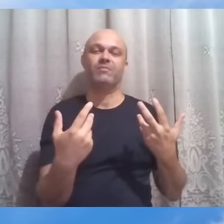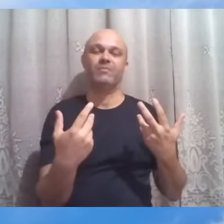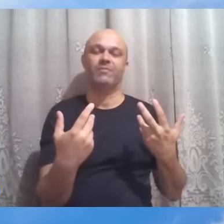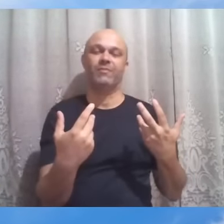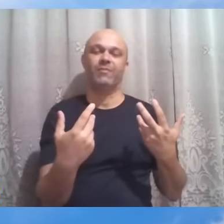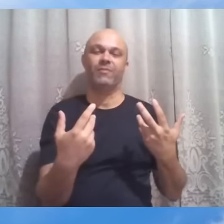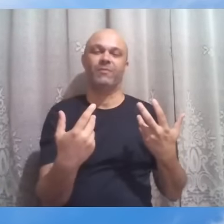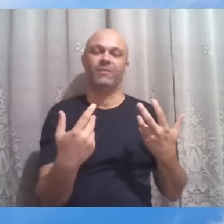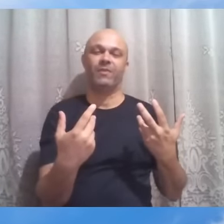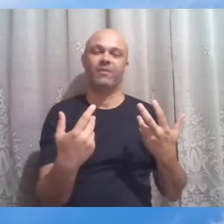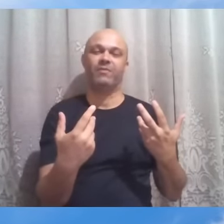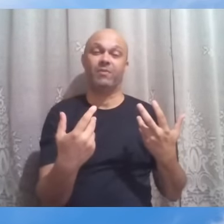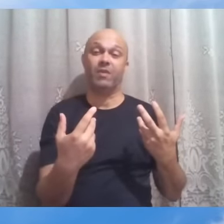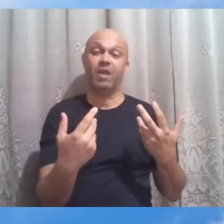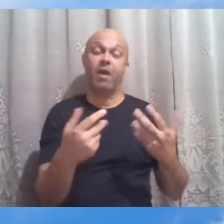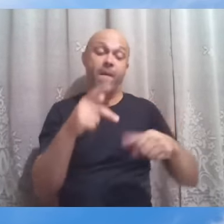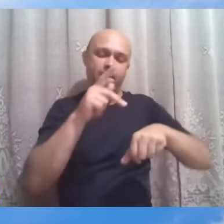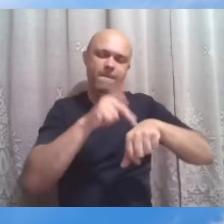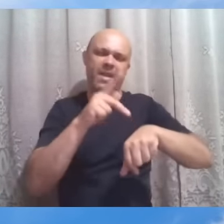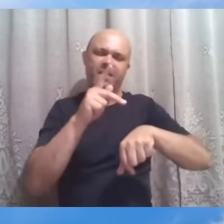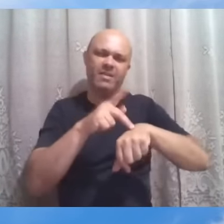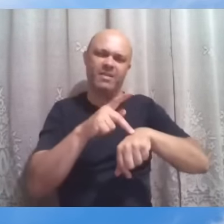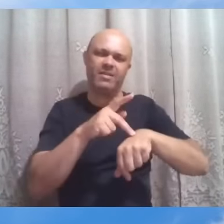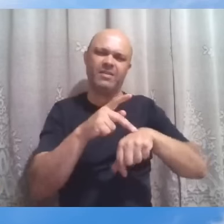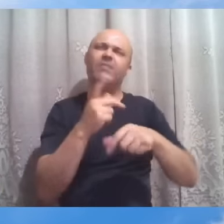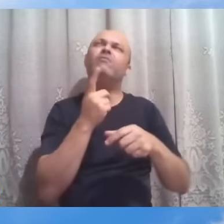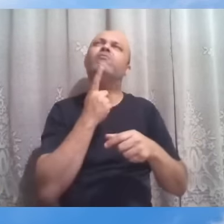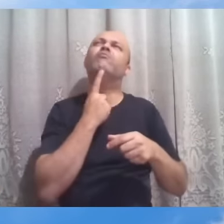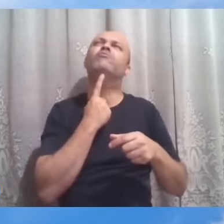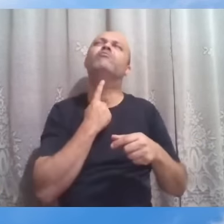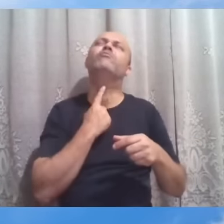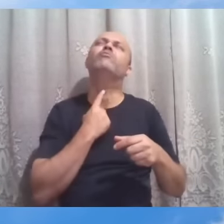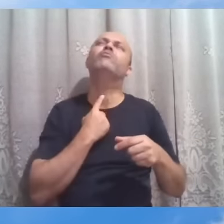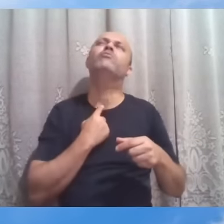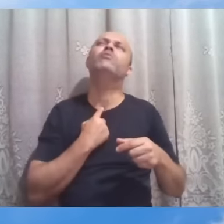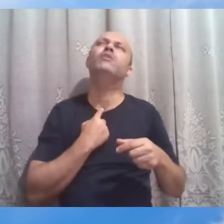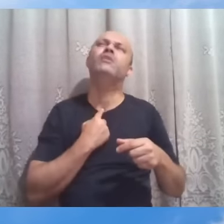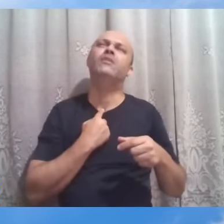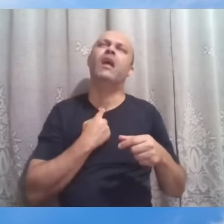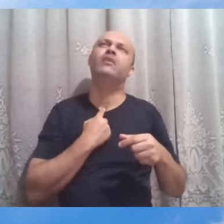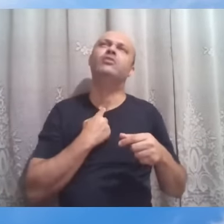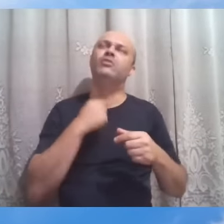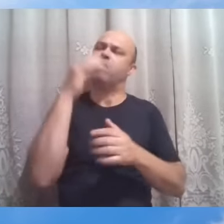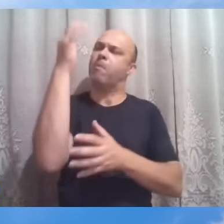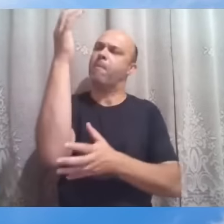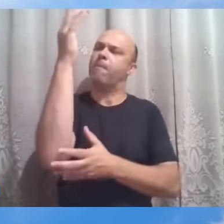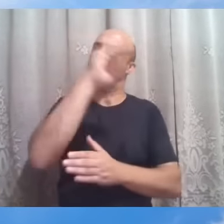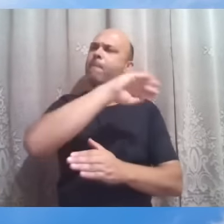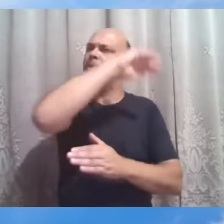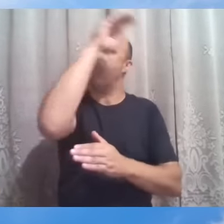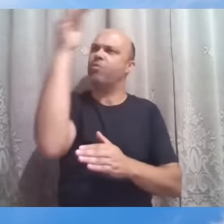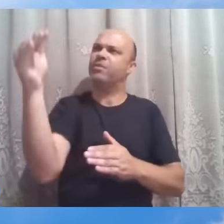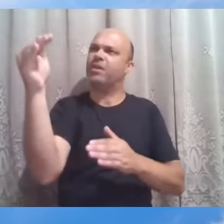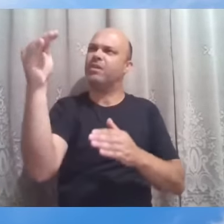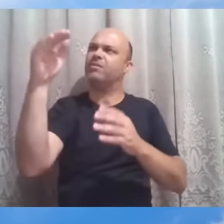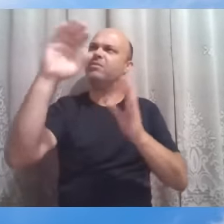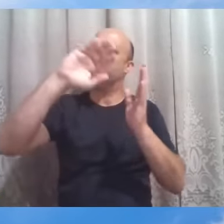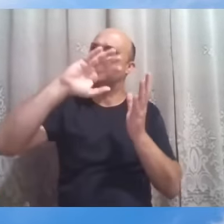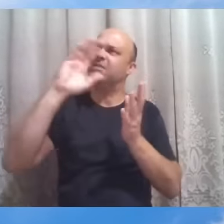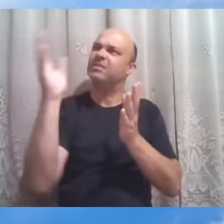Ao minério que desejoso de sair da serra para ser mais útil à humanidade,